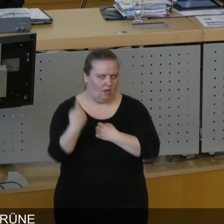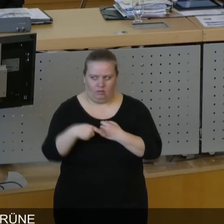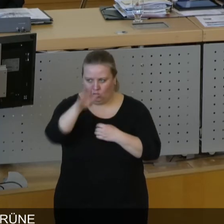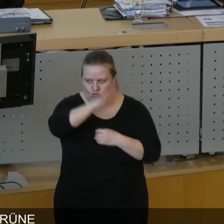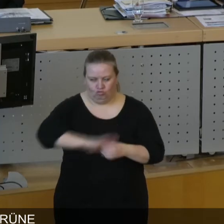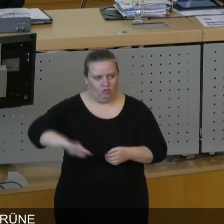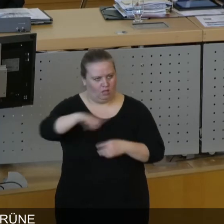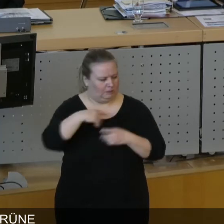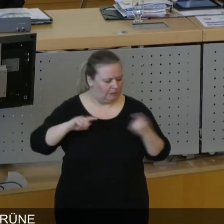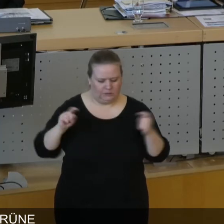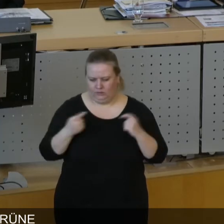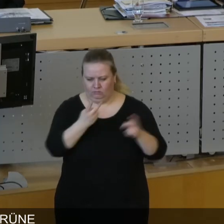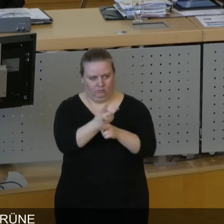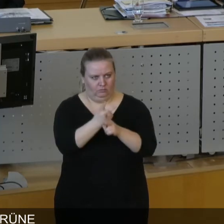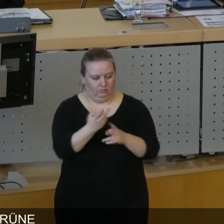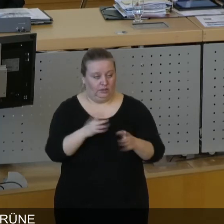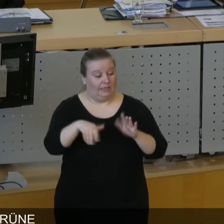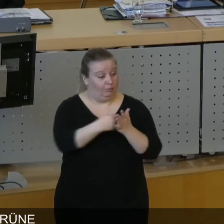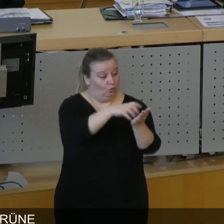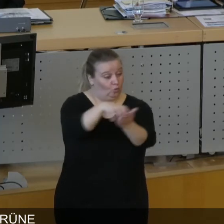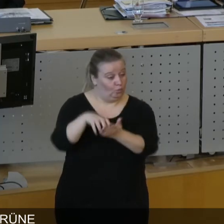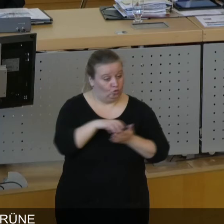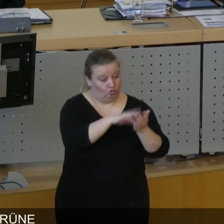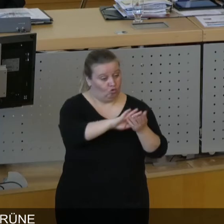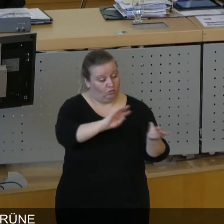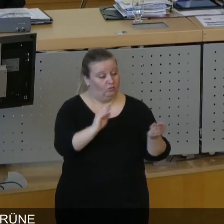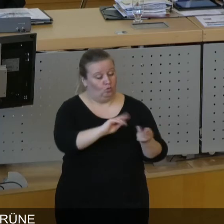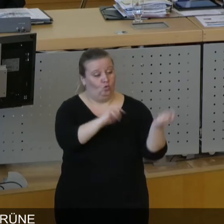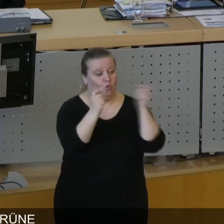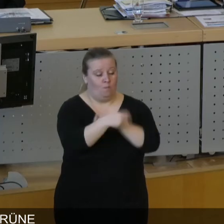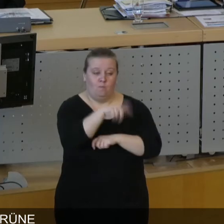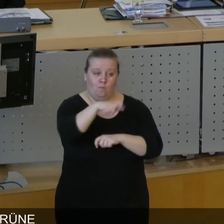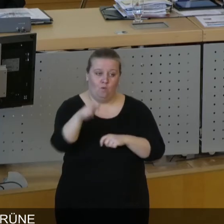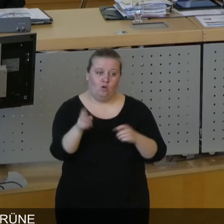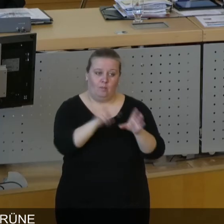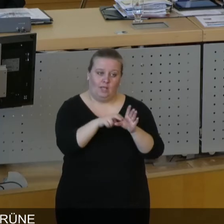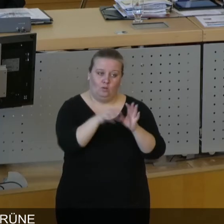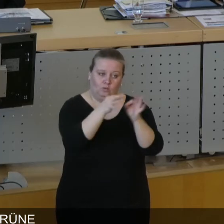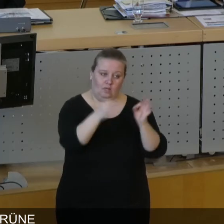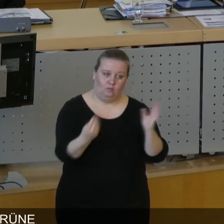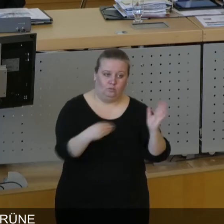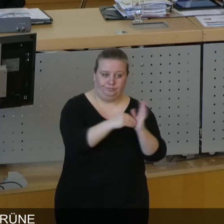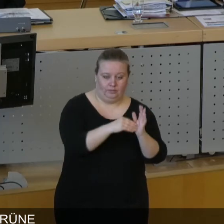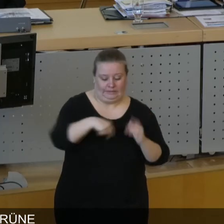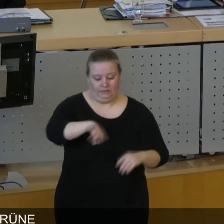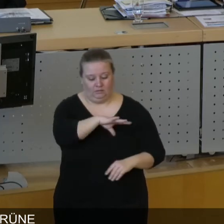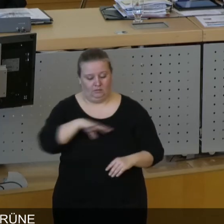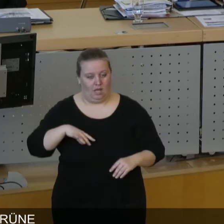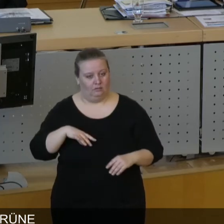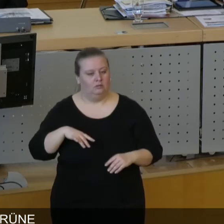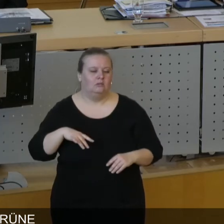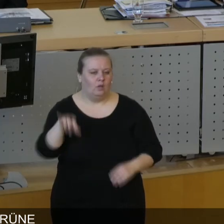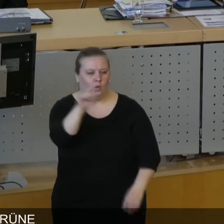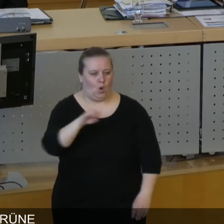Deutschland geführt wird. Es gibt viele Kommunen, die haben entsprechende Bürgerbeteiligungssatzungen bereits eingeführt. Hier in Sachsen war die Stadt